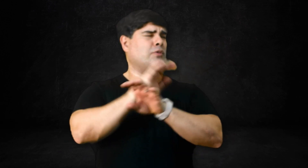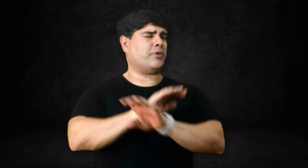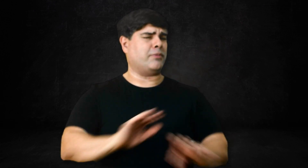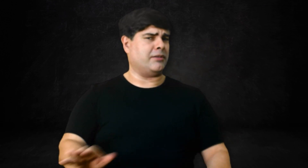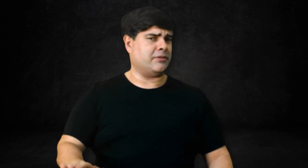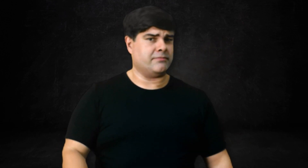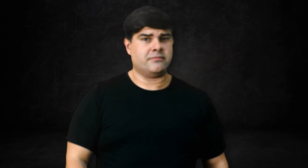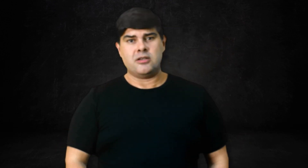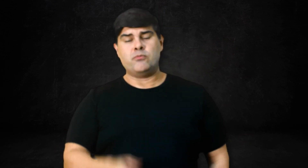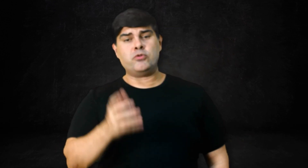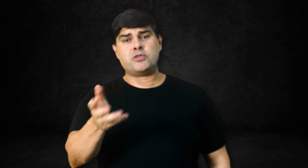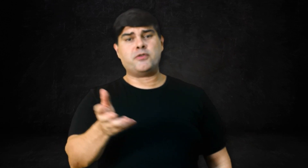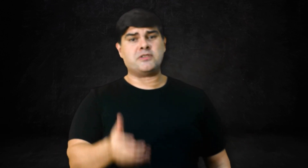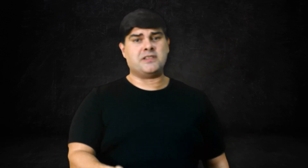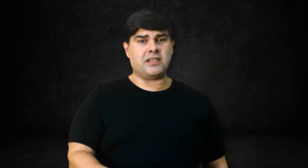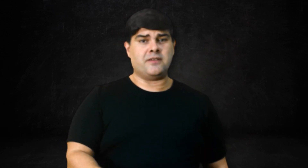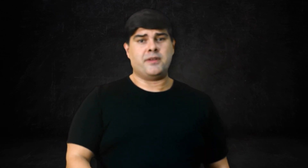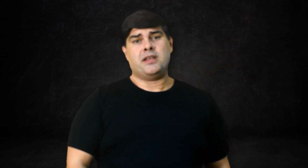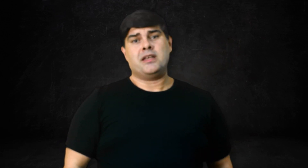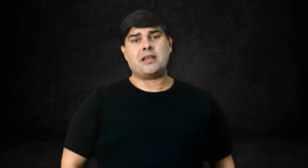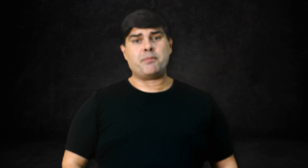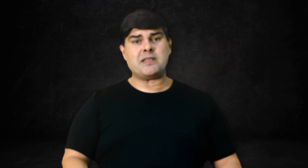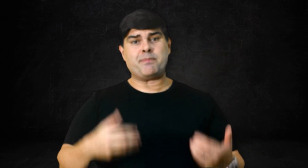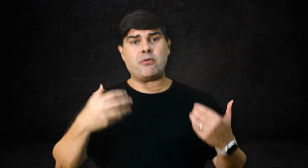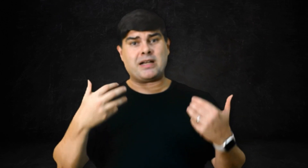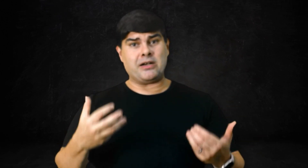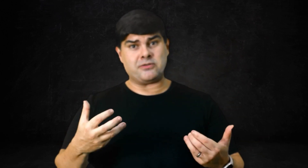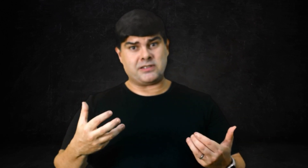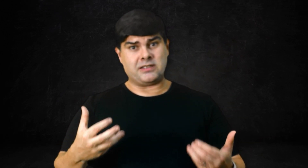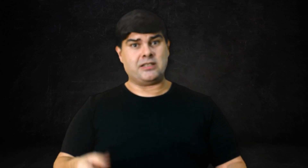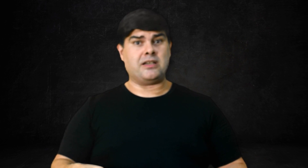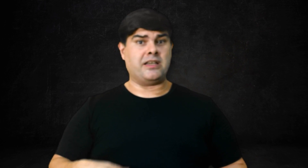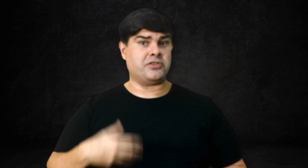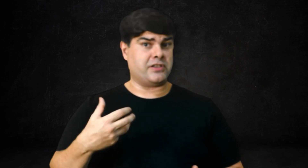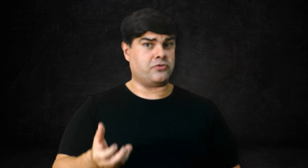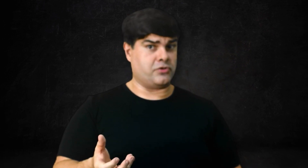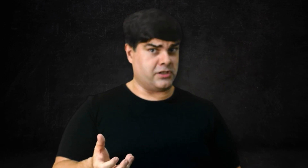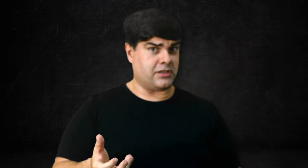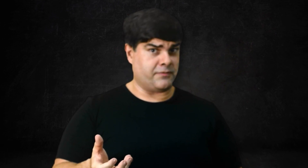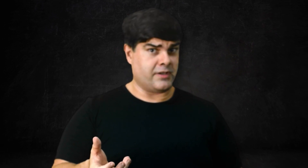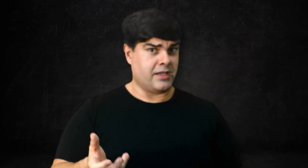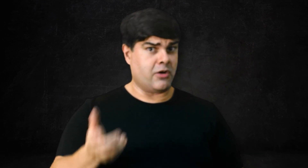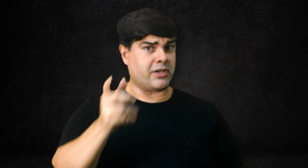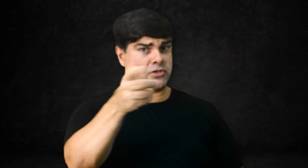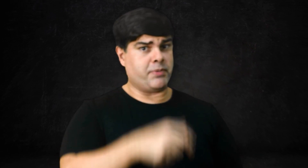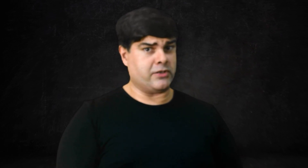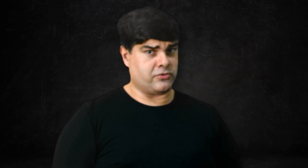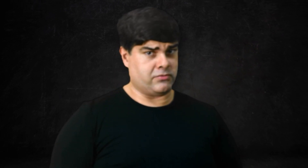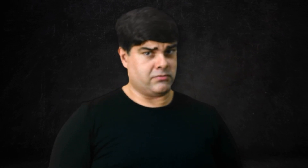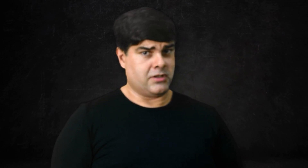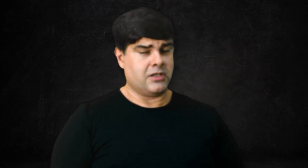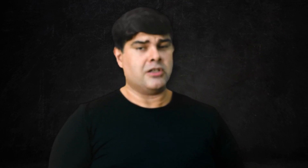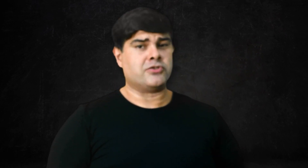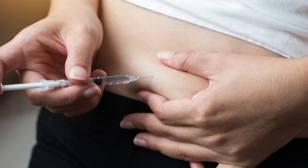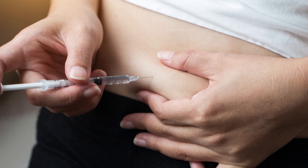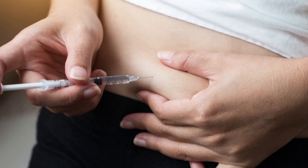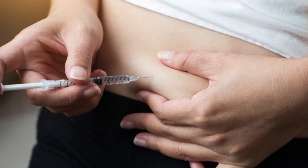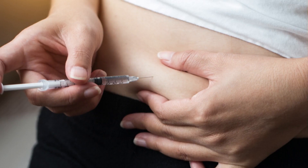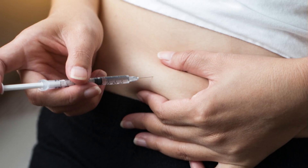o problema. Muitos vão dizer que a principal causa da resistência à insulina é o ganho de peso. Só que, na verdade,